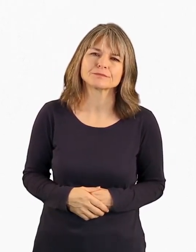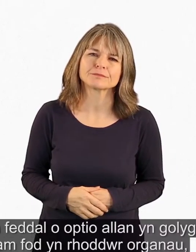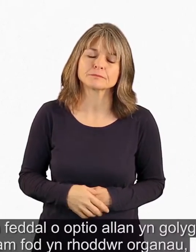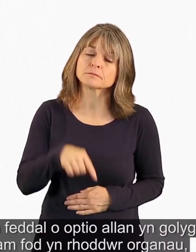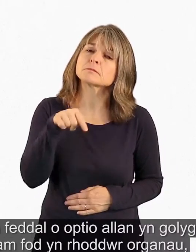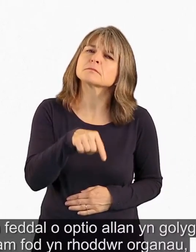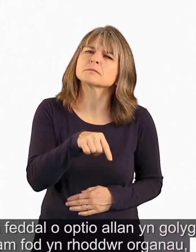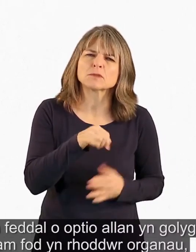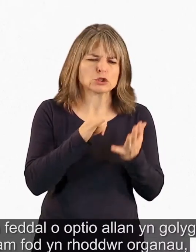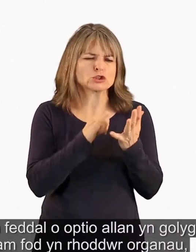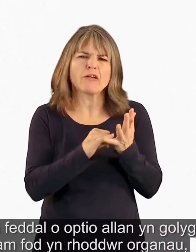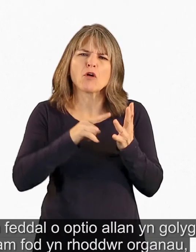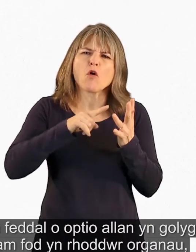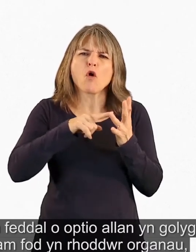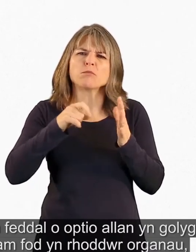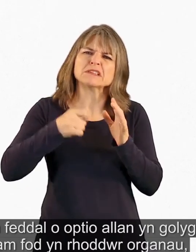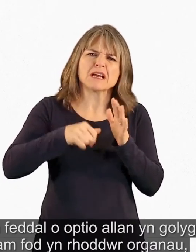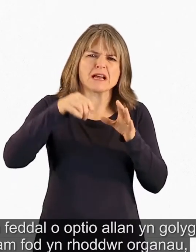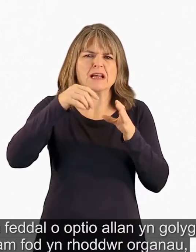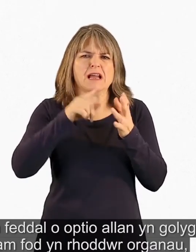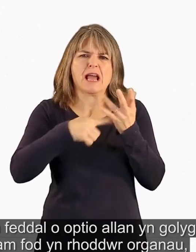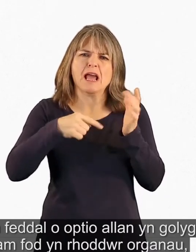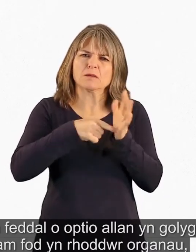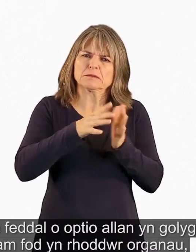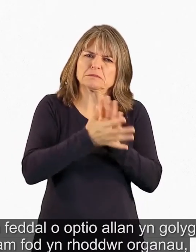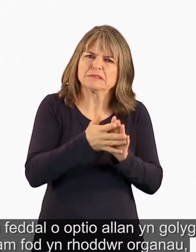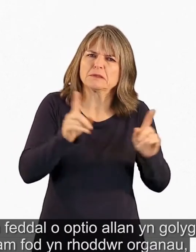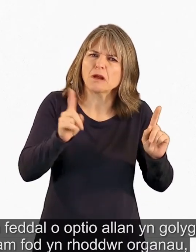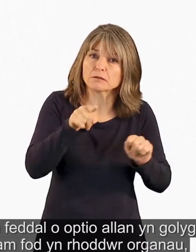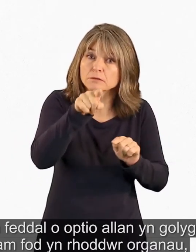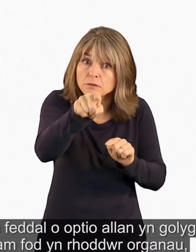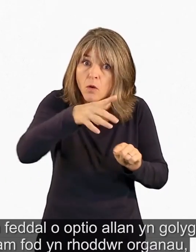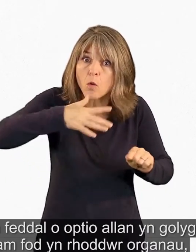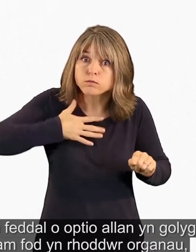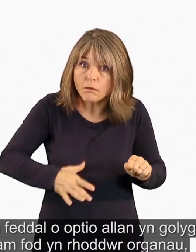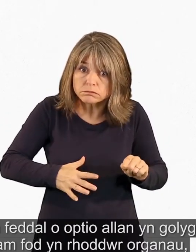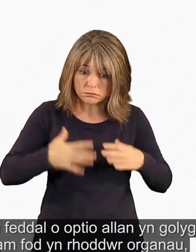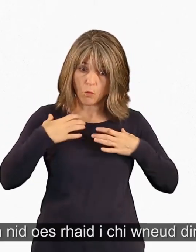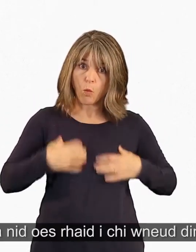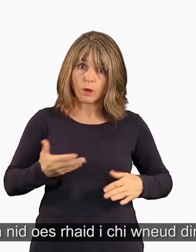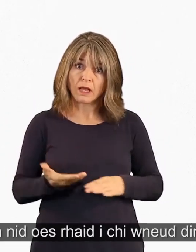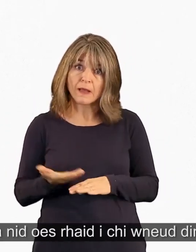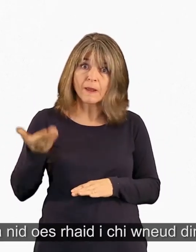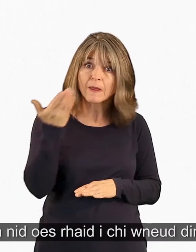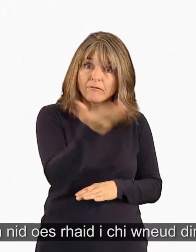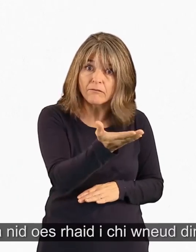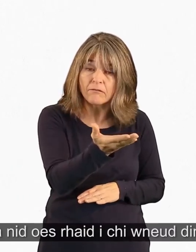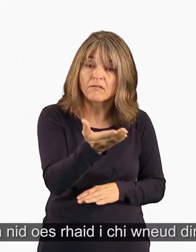Mae system feddal o optio allan yn golygu os ydych am fod yn rhoddwyr organau, yna nid oes rhaid i chi'w wneud